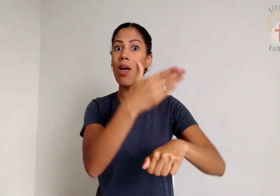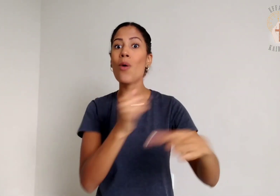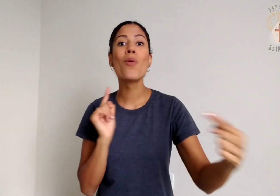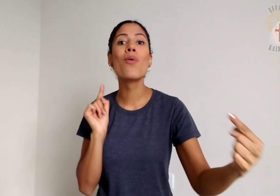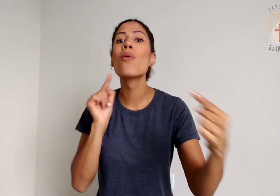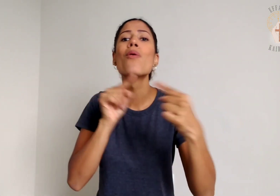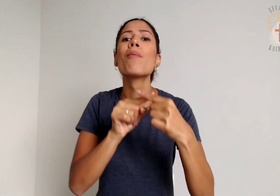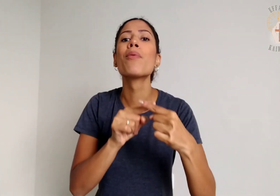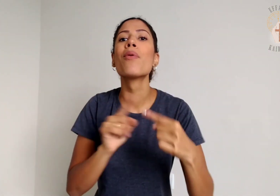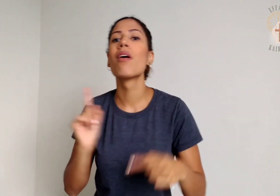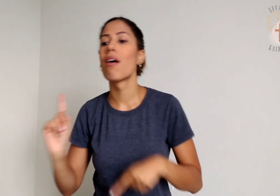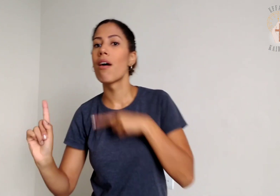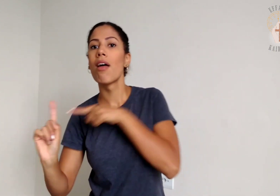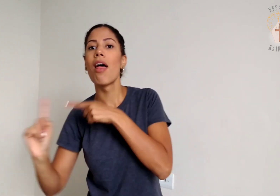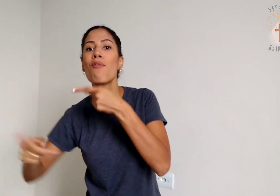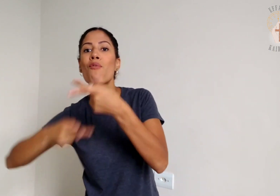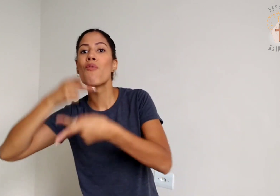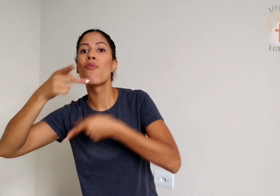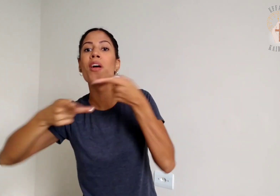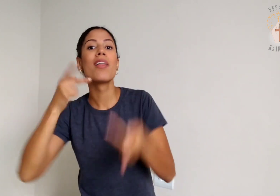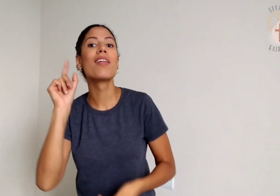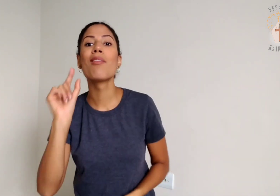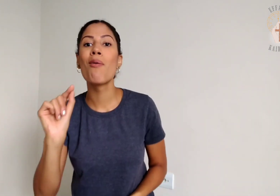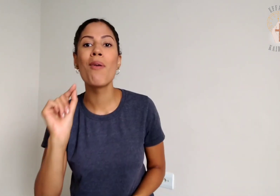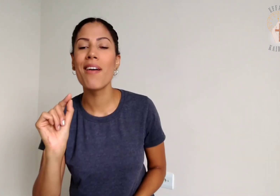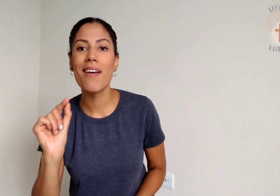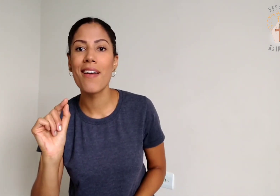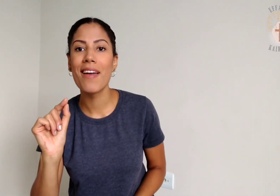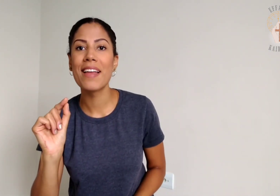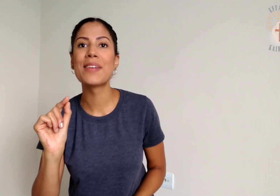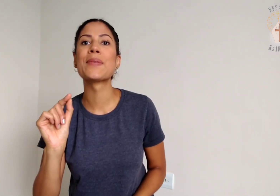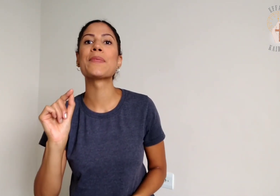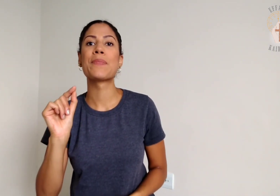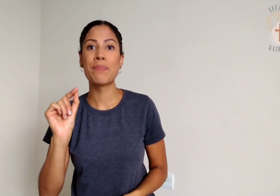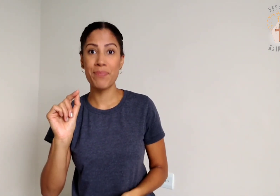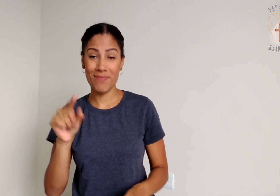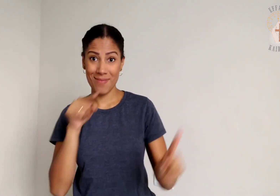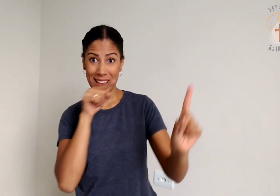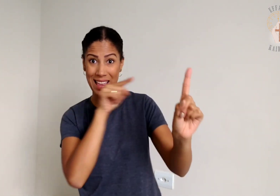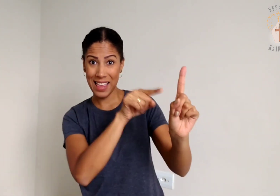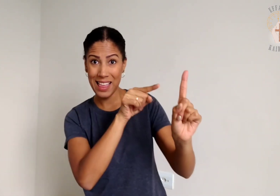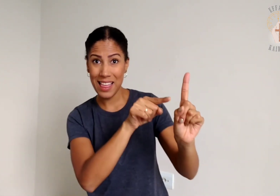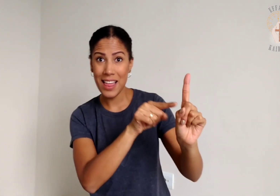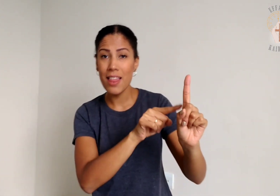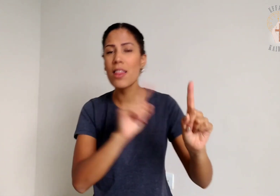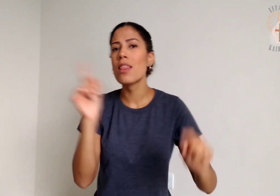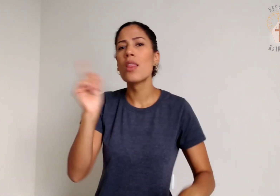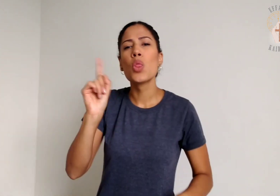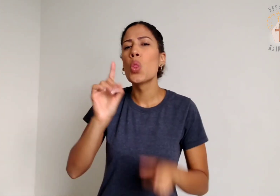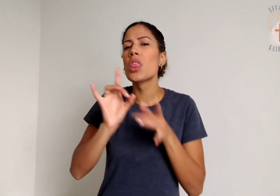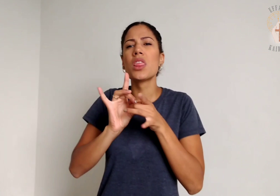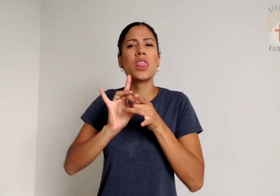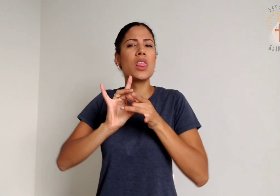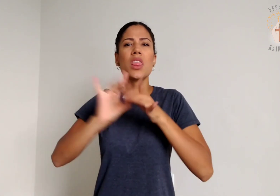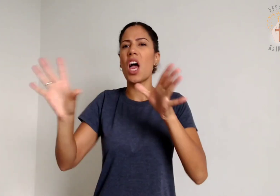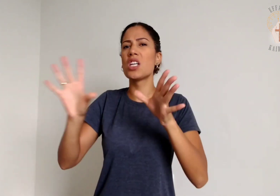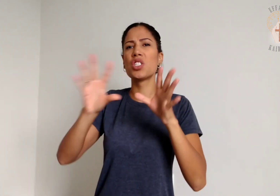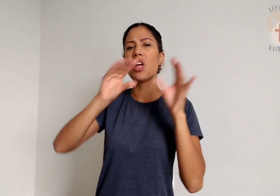previu e anunciou com as palavras. Ele não foi